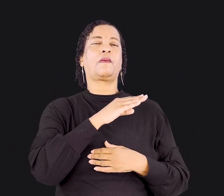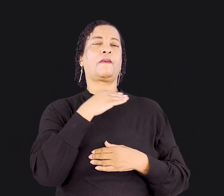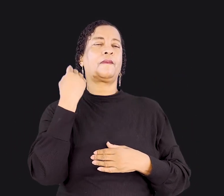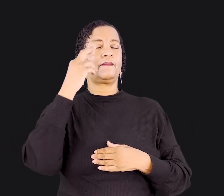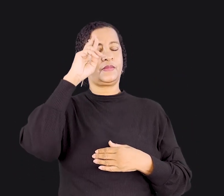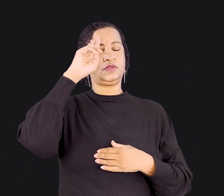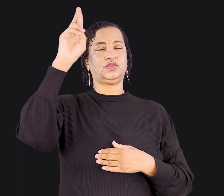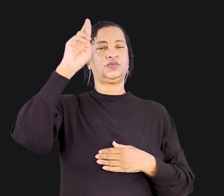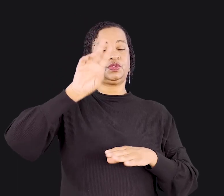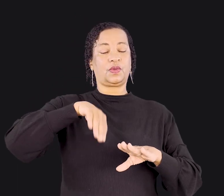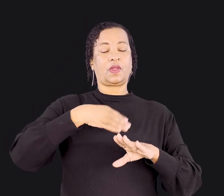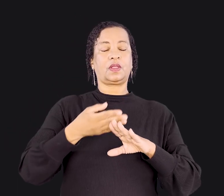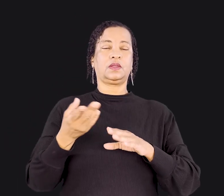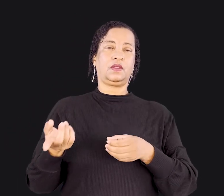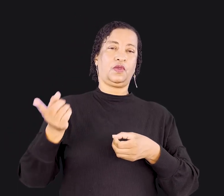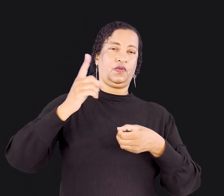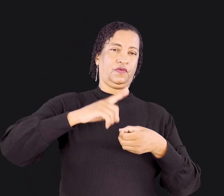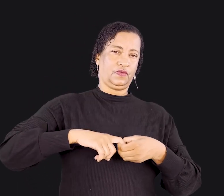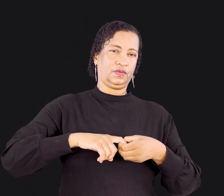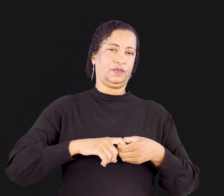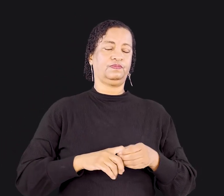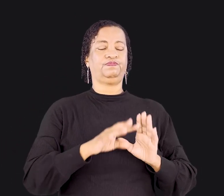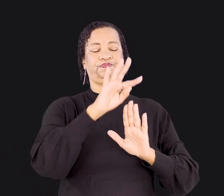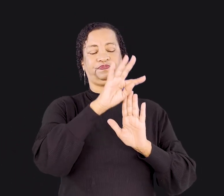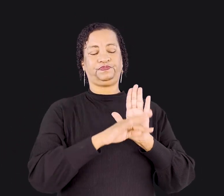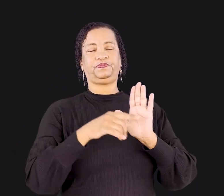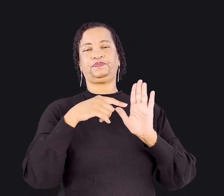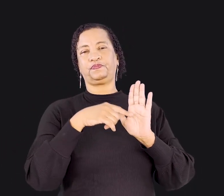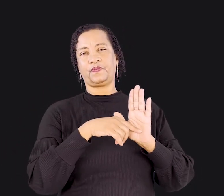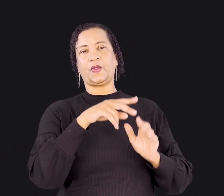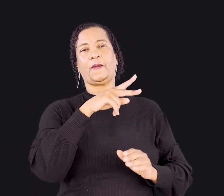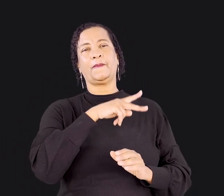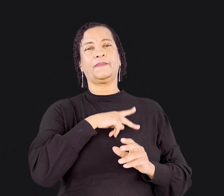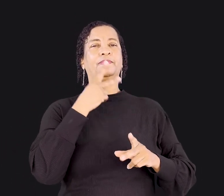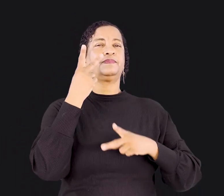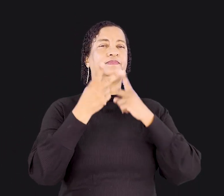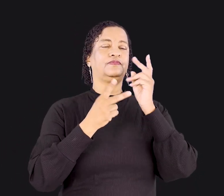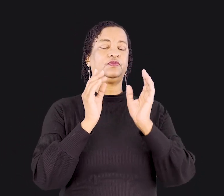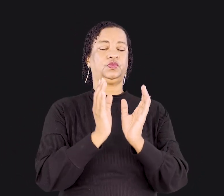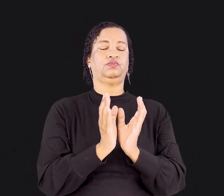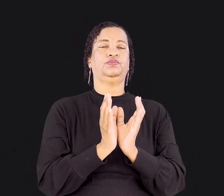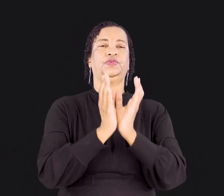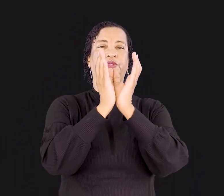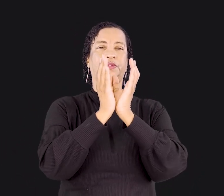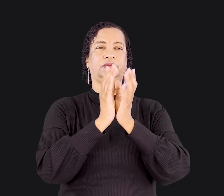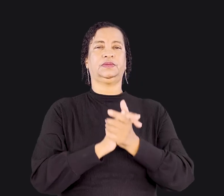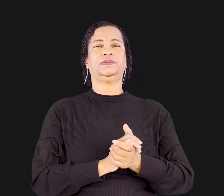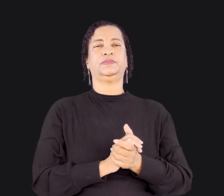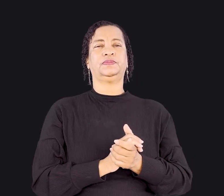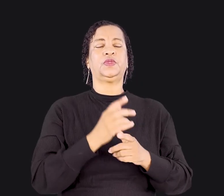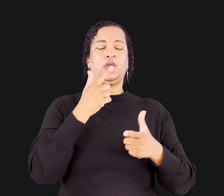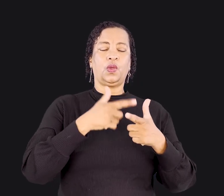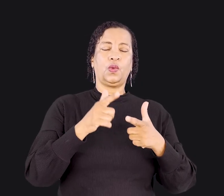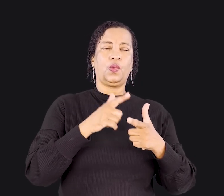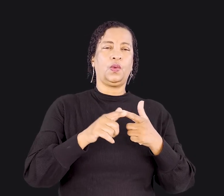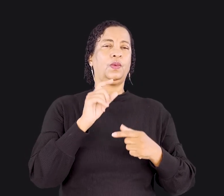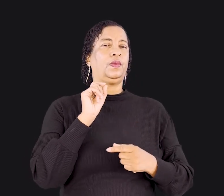do Senhor até que Ele venha. Foi com este texto que Paulo tratou a questão da Santa Ceia. Aparentemente, problema era o seguinte.